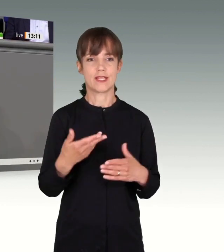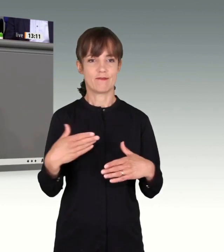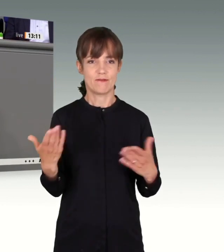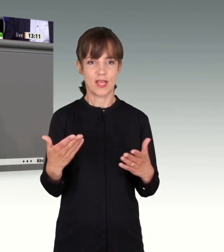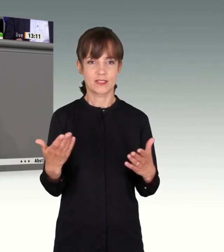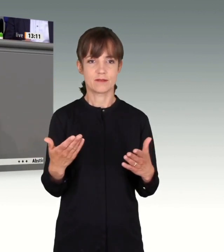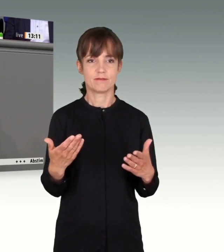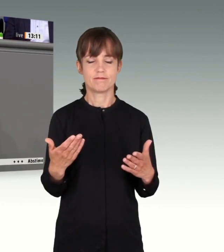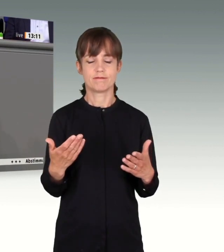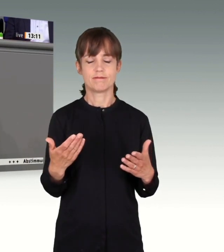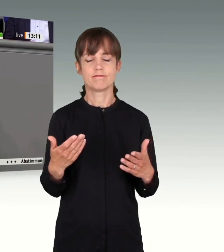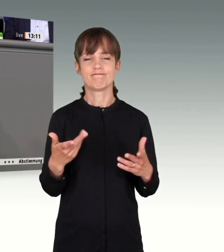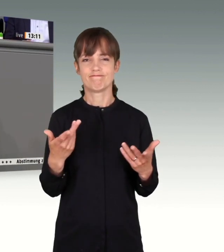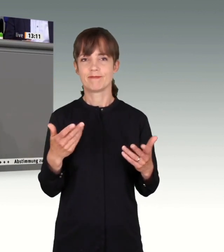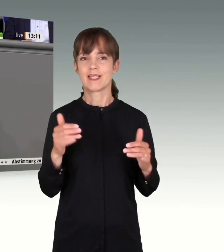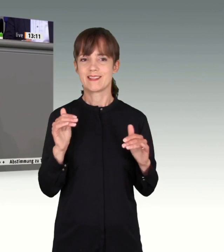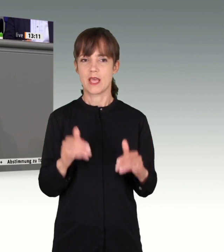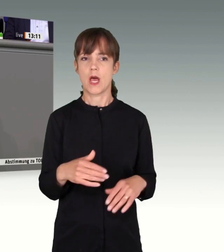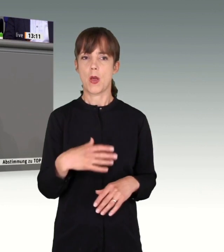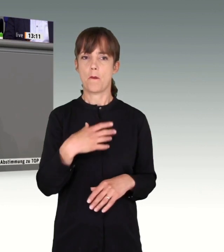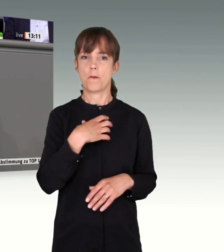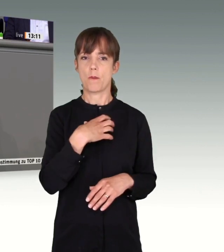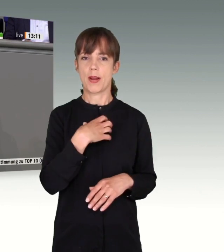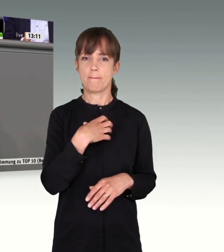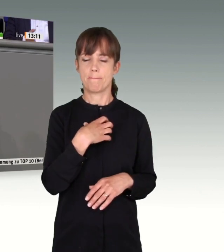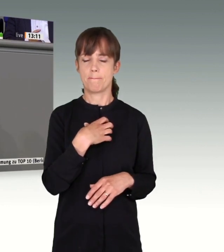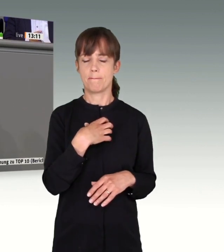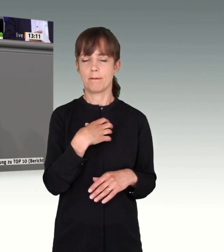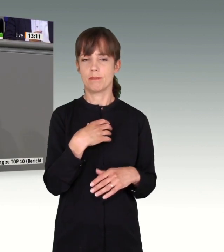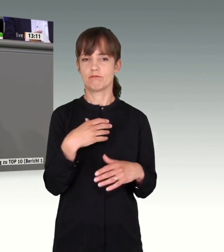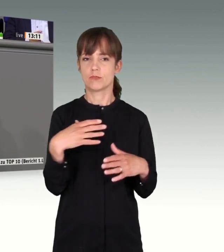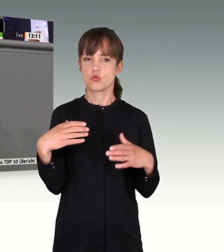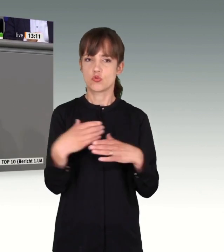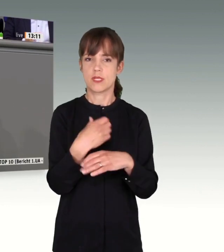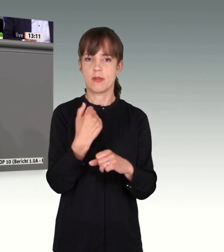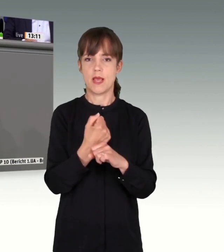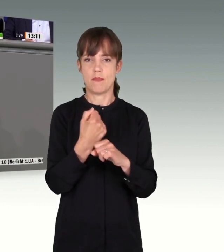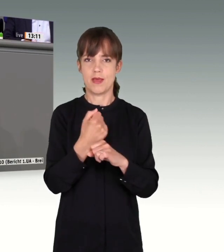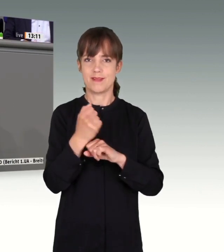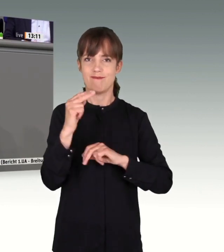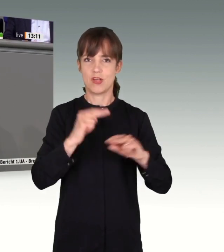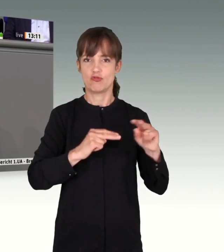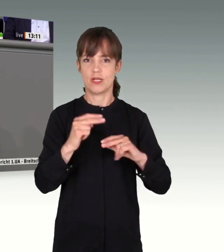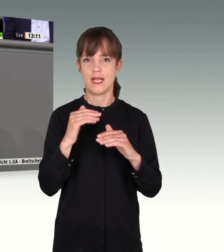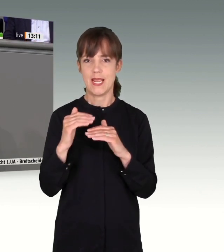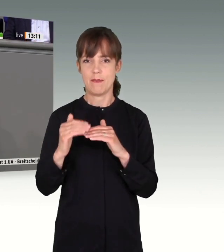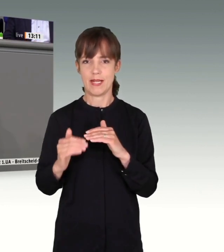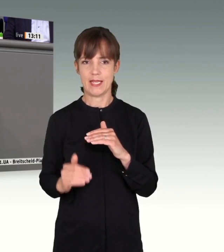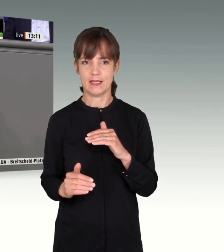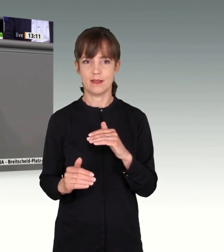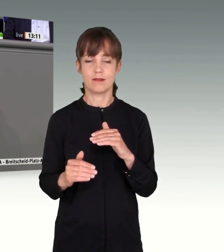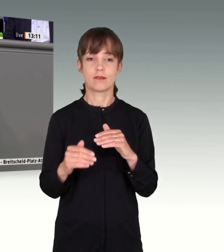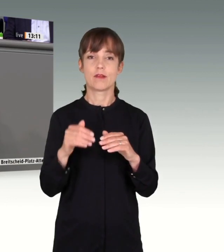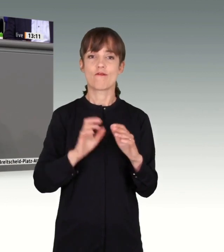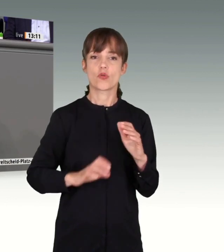wir durchaus auch Probleme in der Zusammenarbeit der verschiedenen Ebenen in unserer